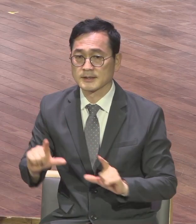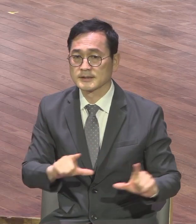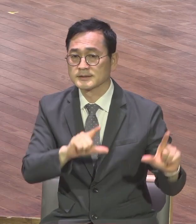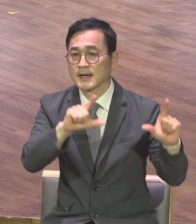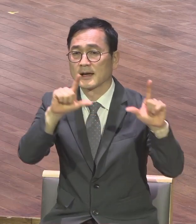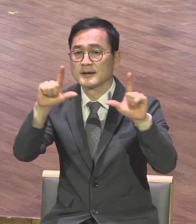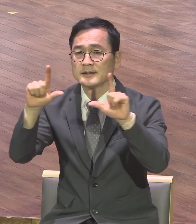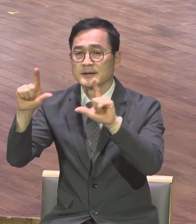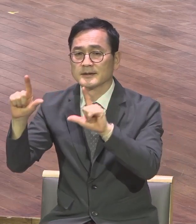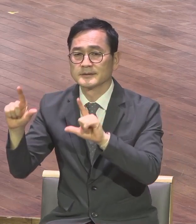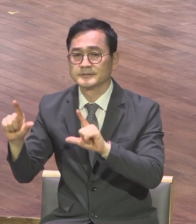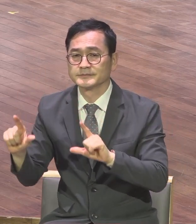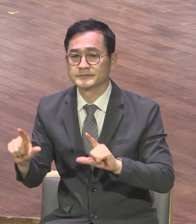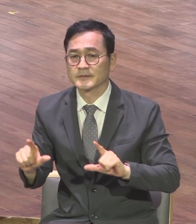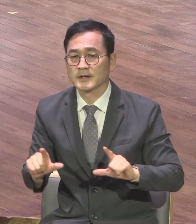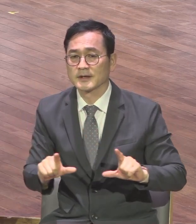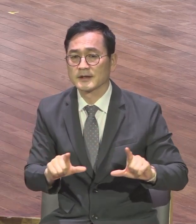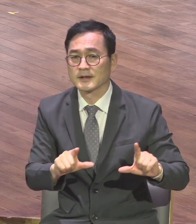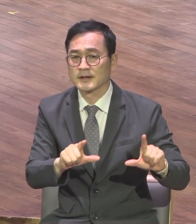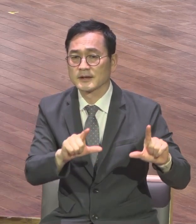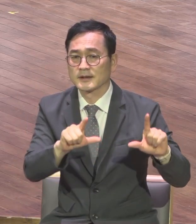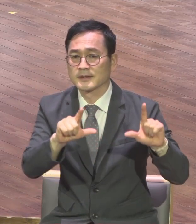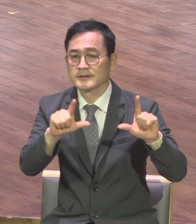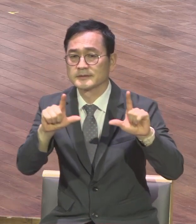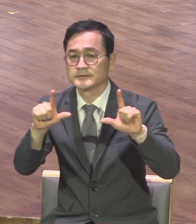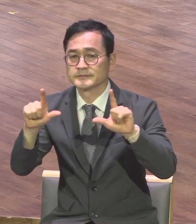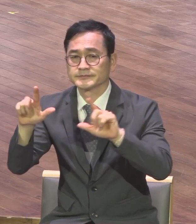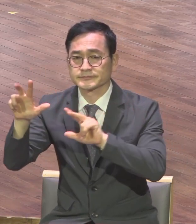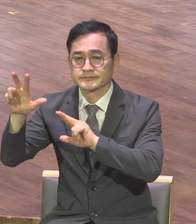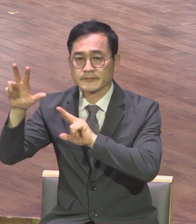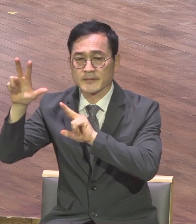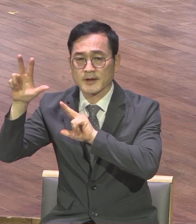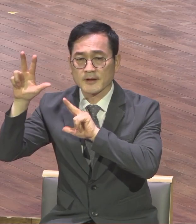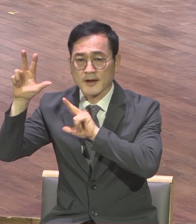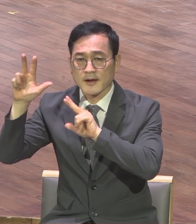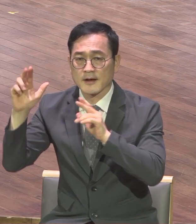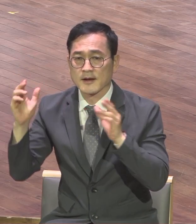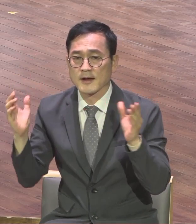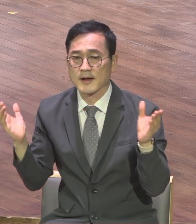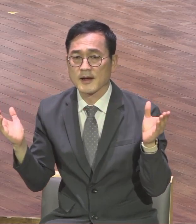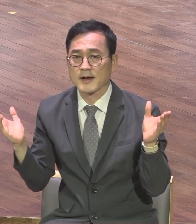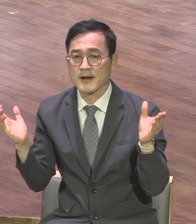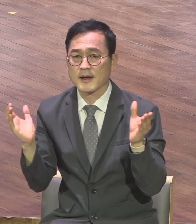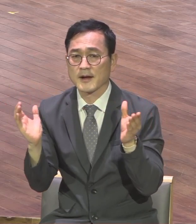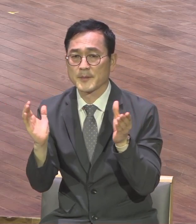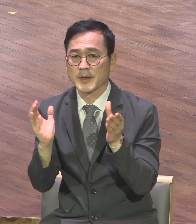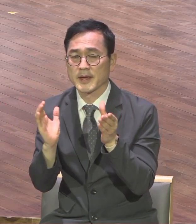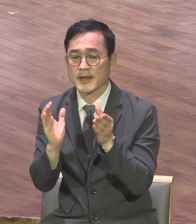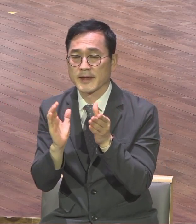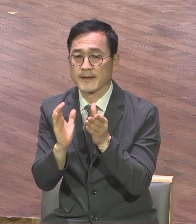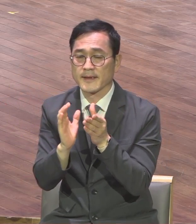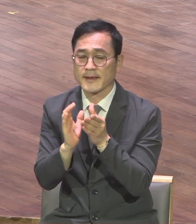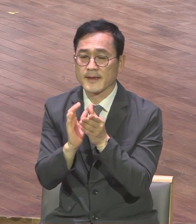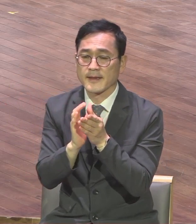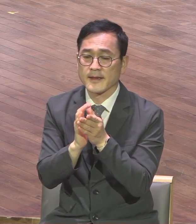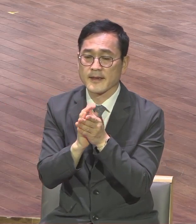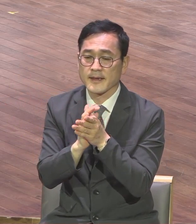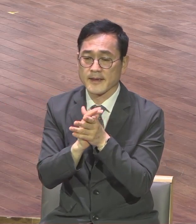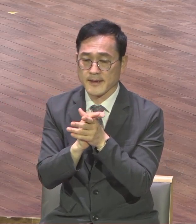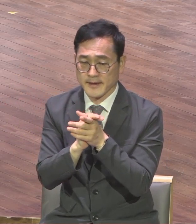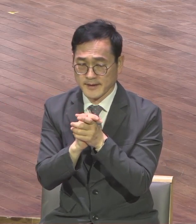한효정